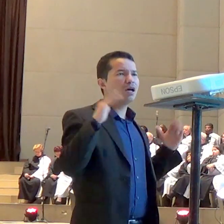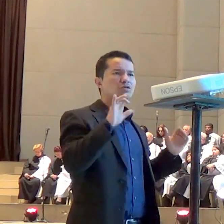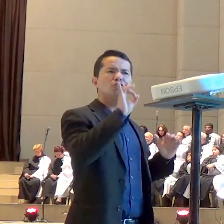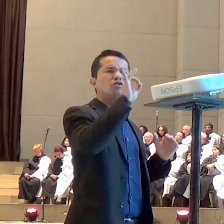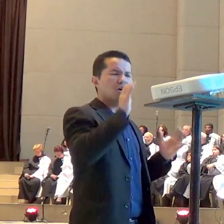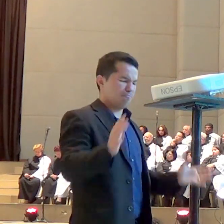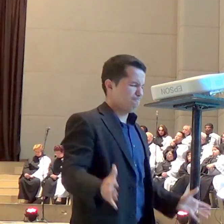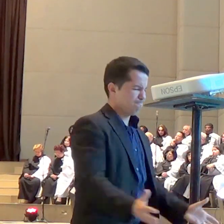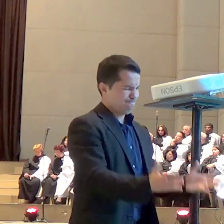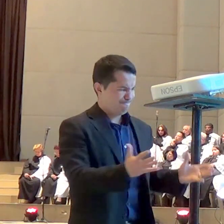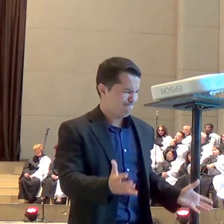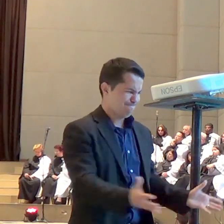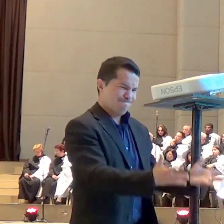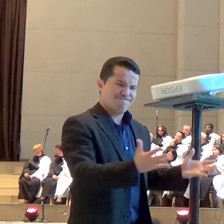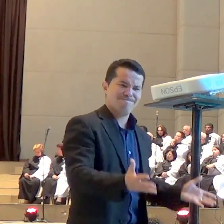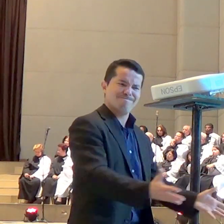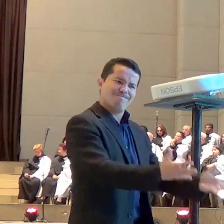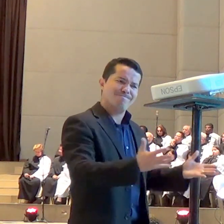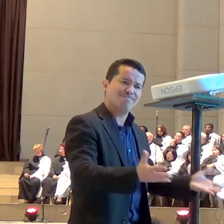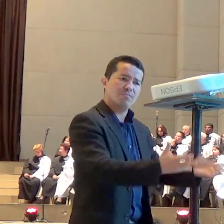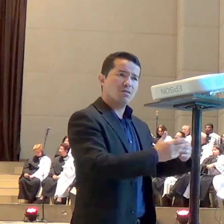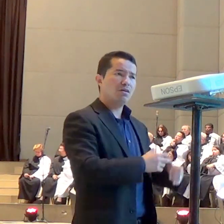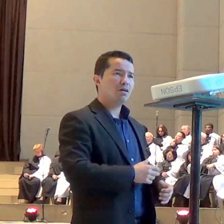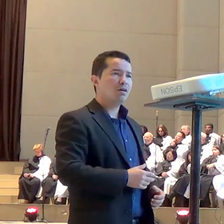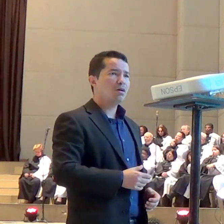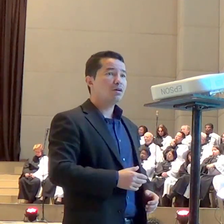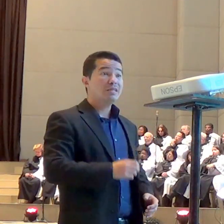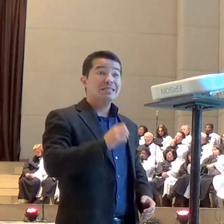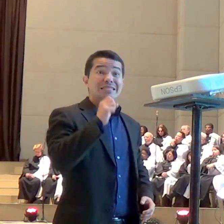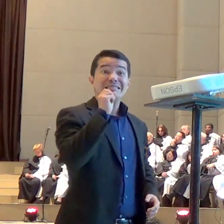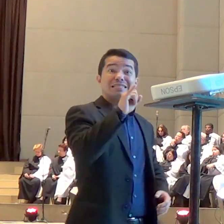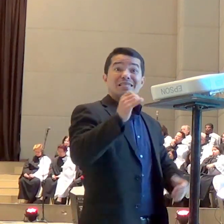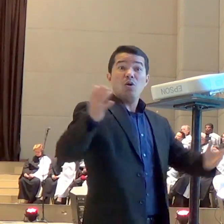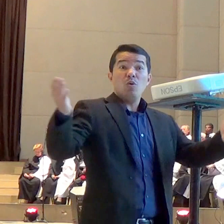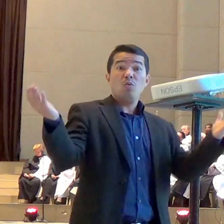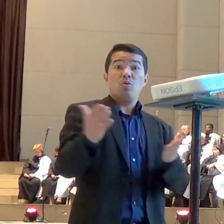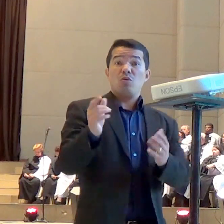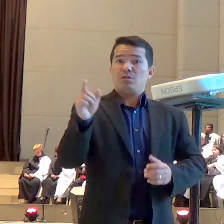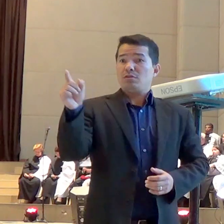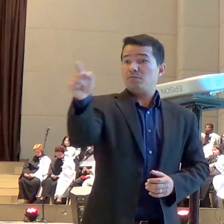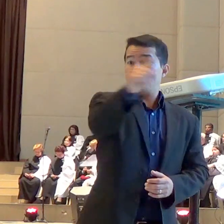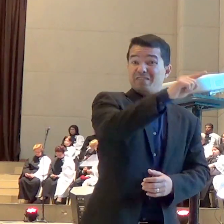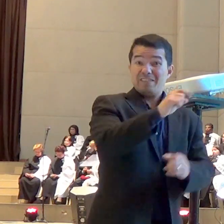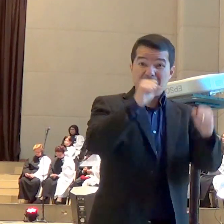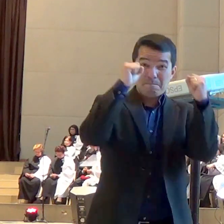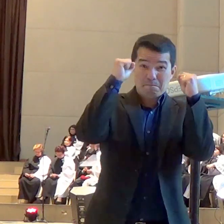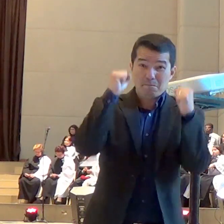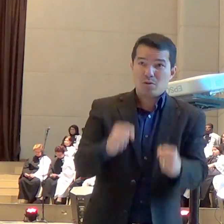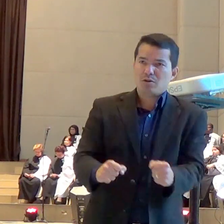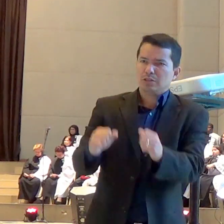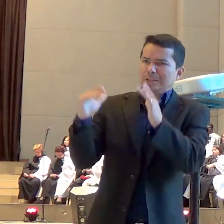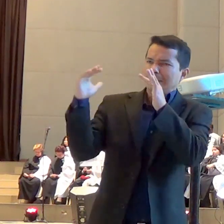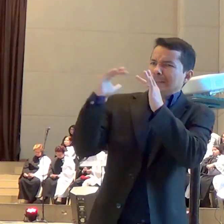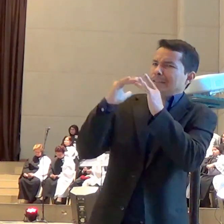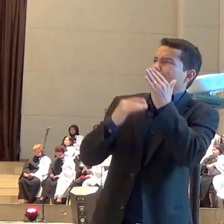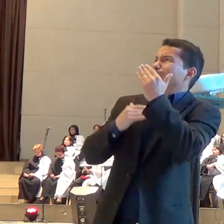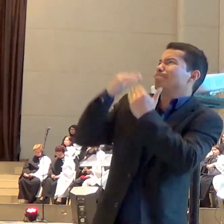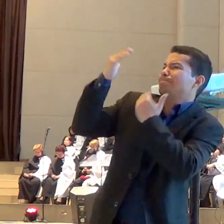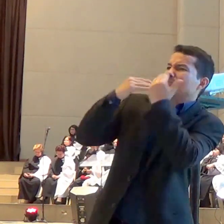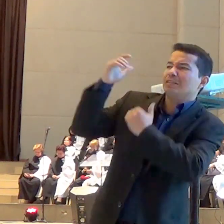se hoje eu posso falar direto com o pai é porque Jesus morreu na cruz e se hoje Deus abriu o céu